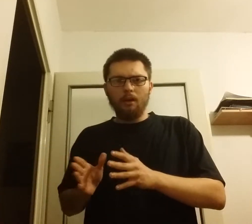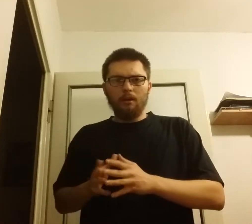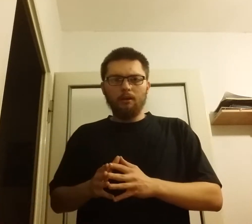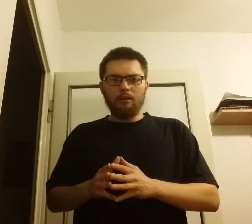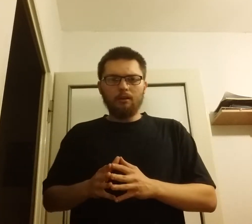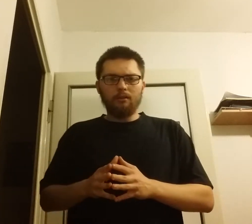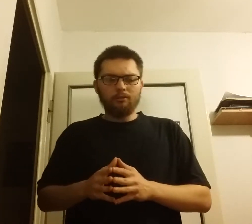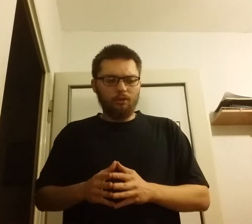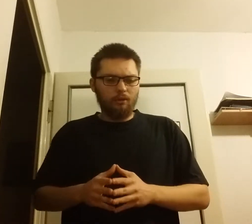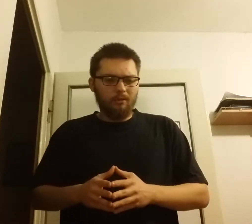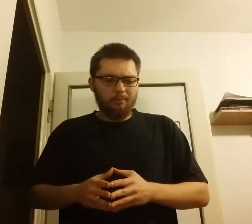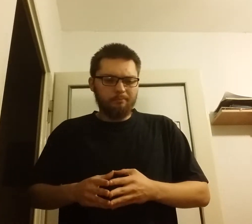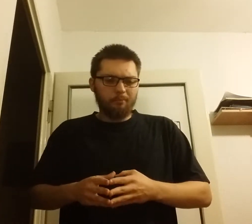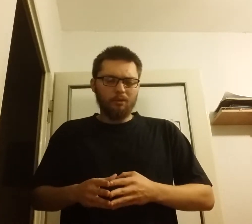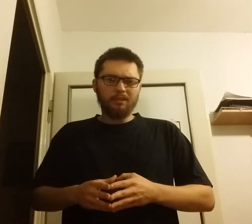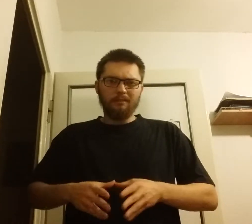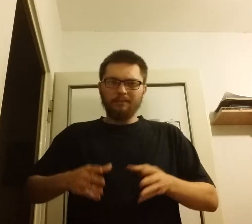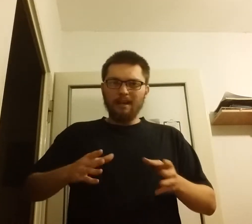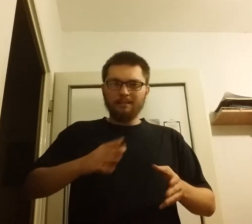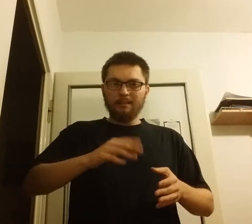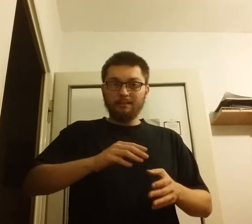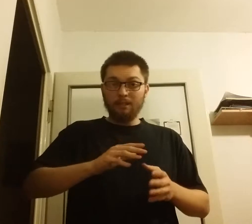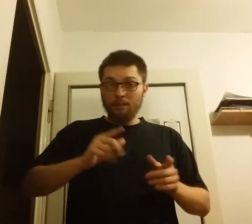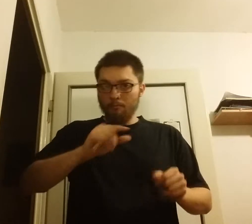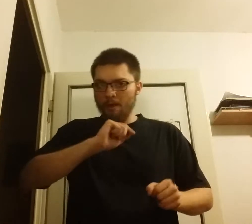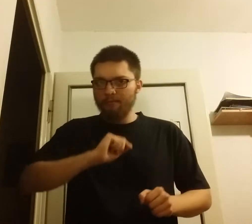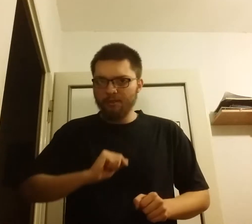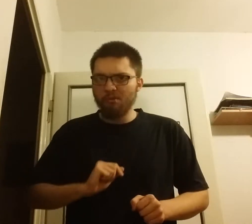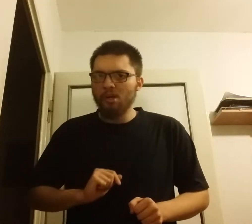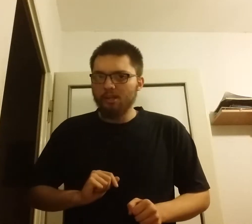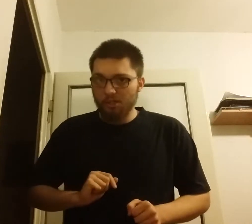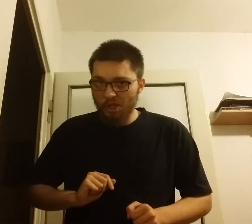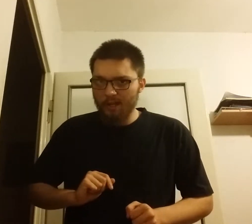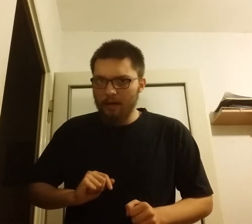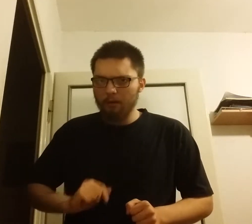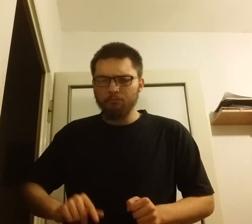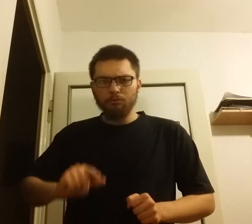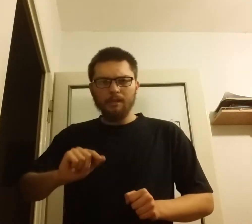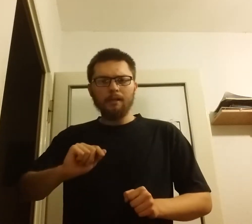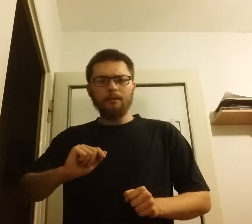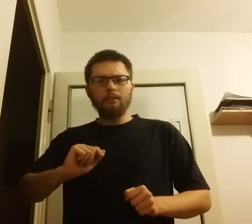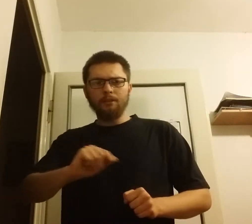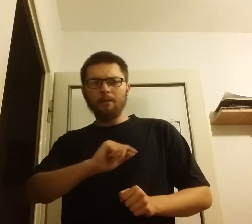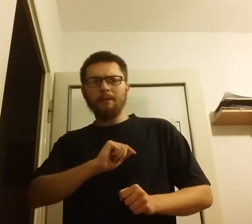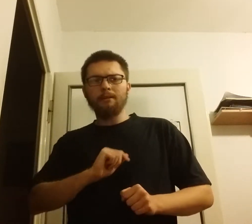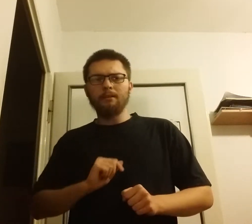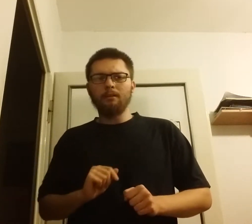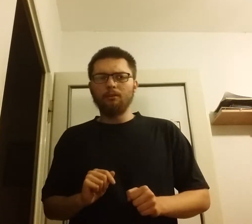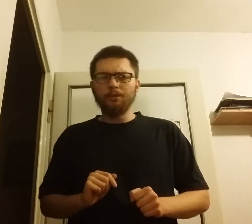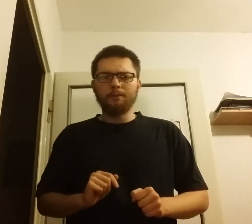do Polski wraz z pewnym generałem. Tutaj nie będę o nim